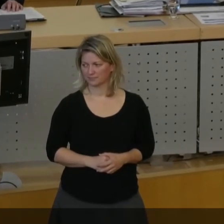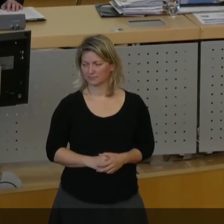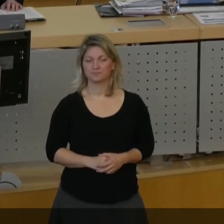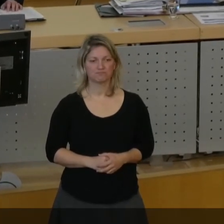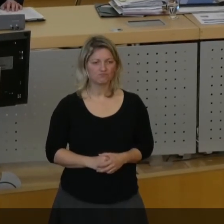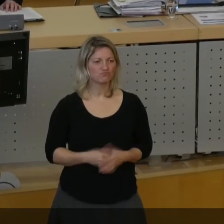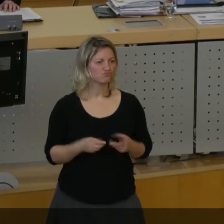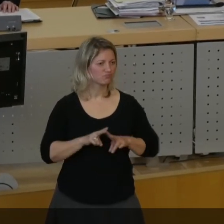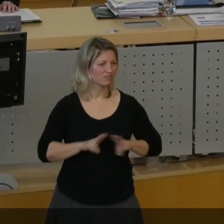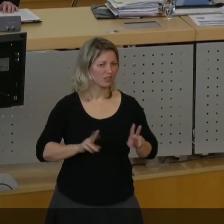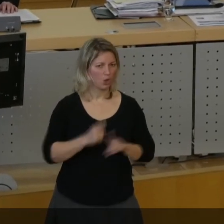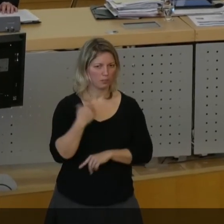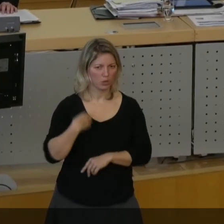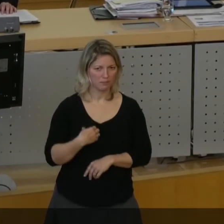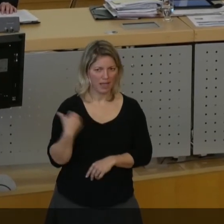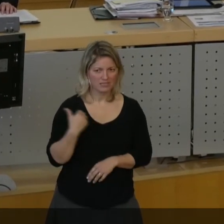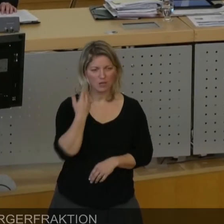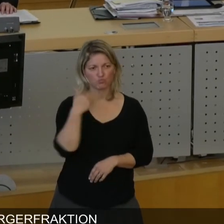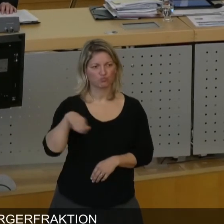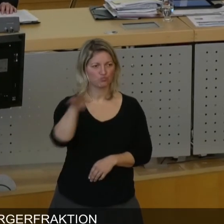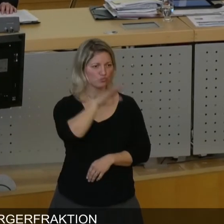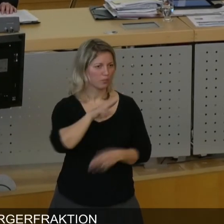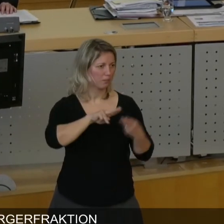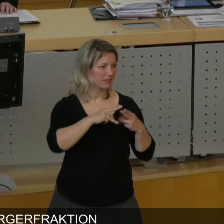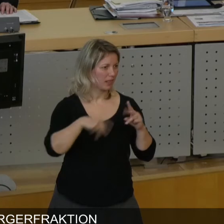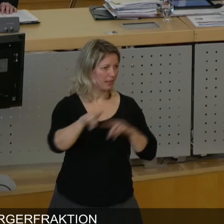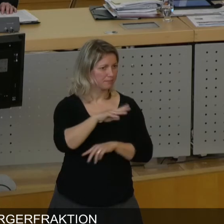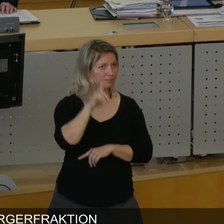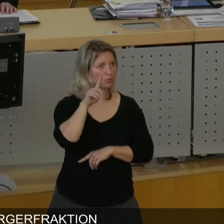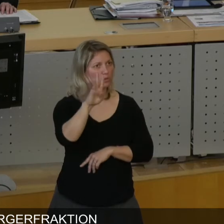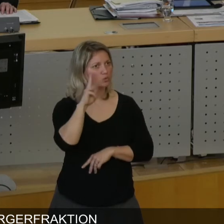Sehr geehrter Herr Oberbürgermeister, werte Mitglieder des Rates, werte Zuhörer,